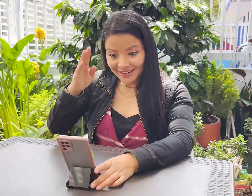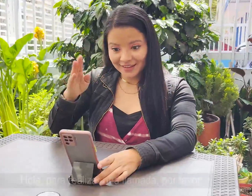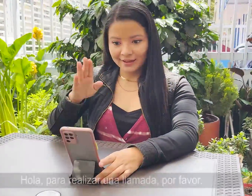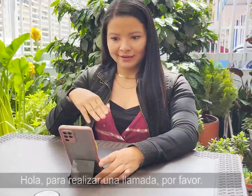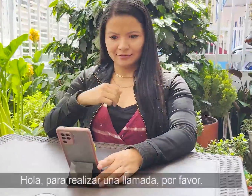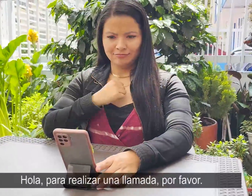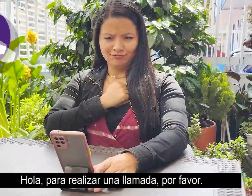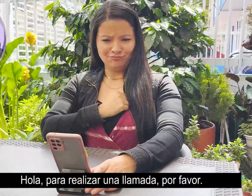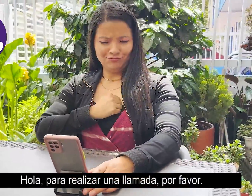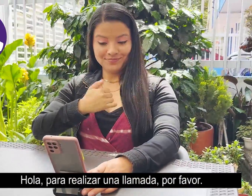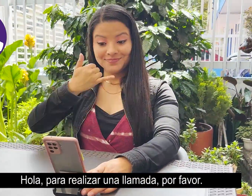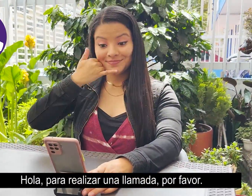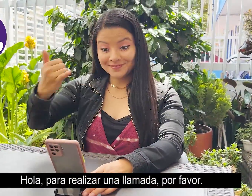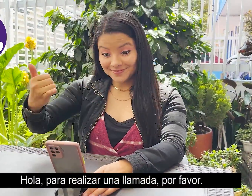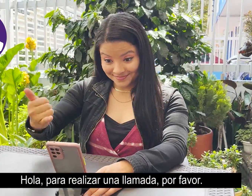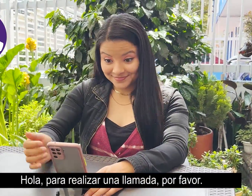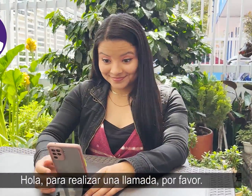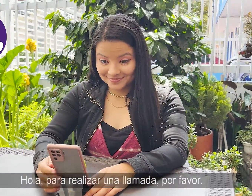Hola, para realizar una llamada, por favor.